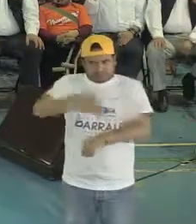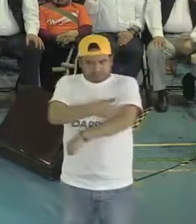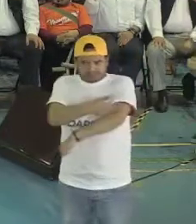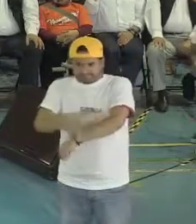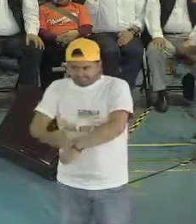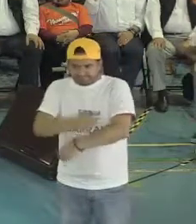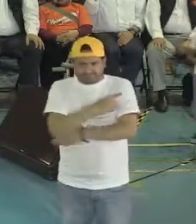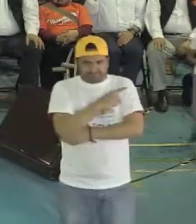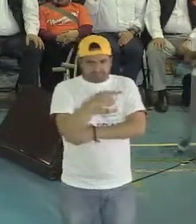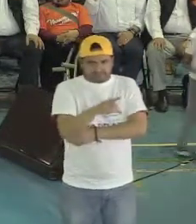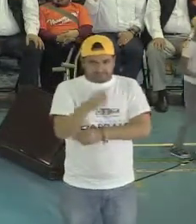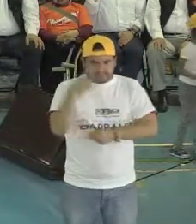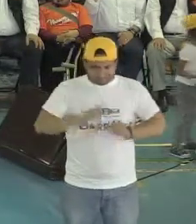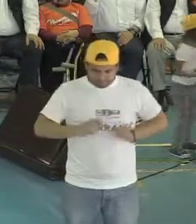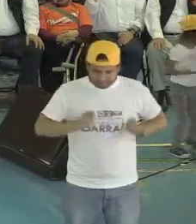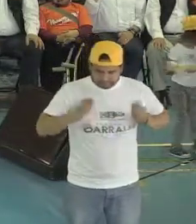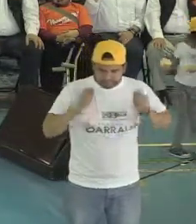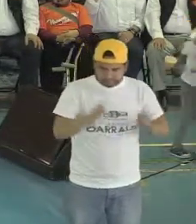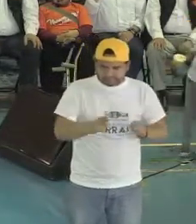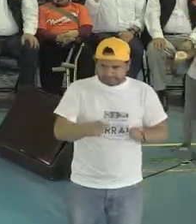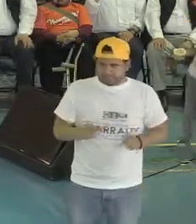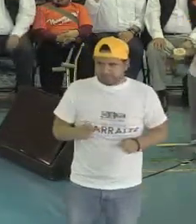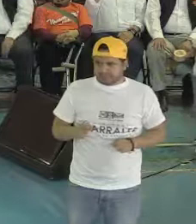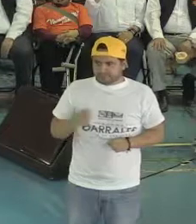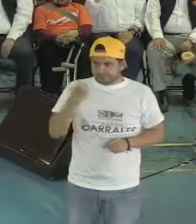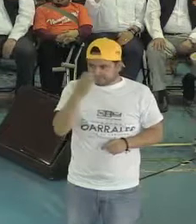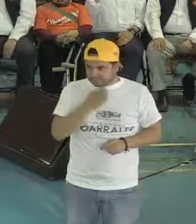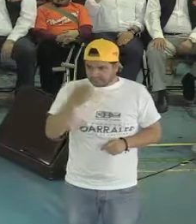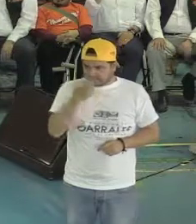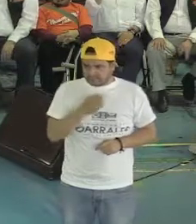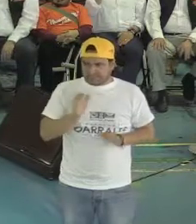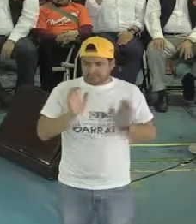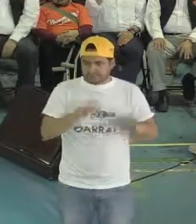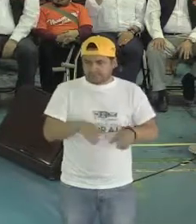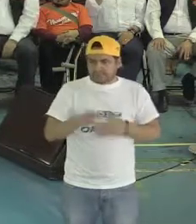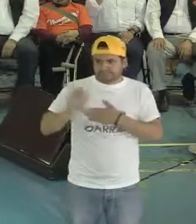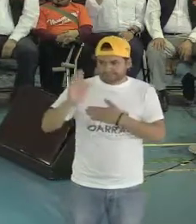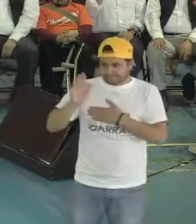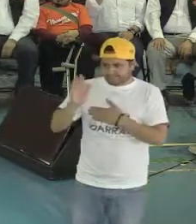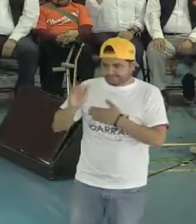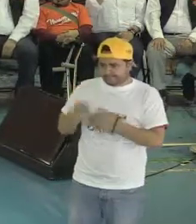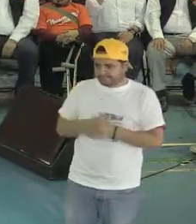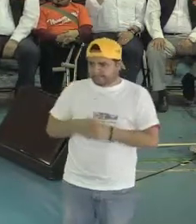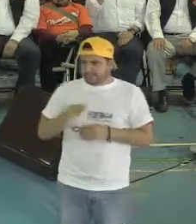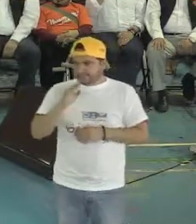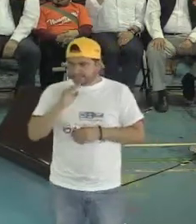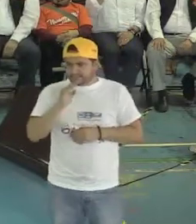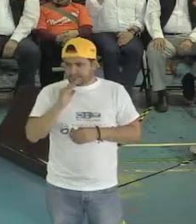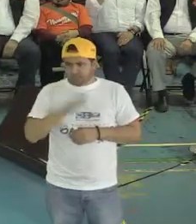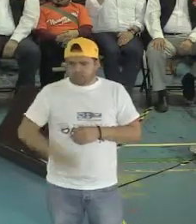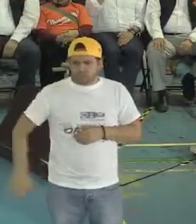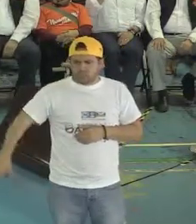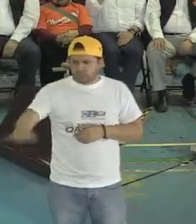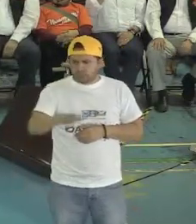para que manden a los hijos a la escuela. Yo les quiero decir que mi compromiso es con las jefas de esta ciudad, pero